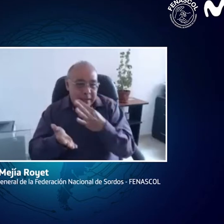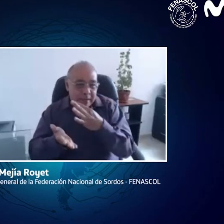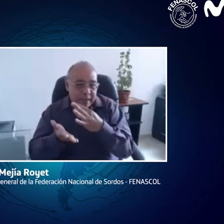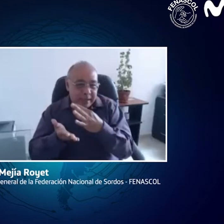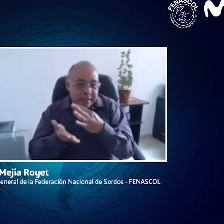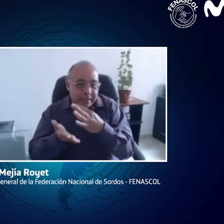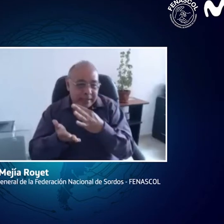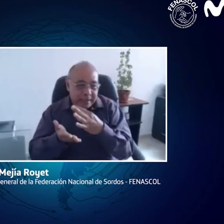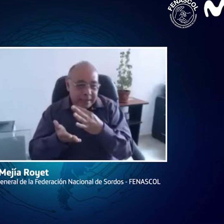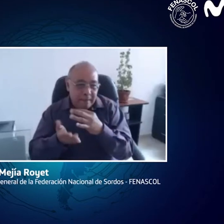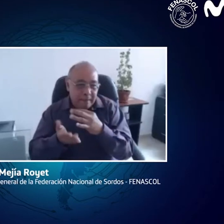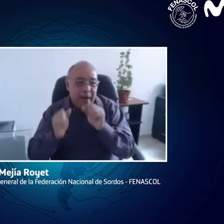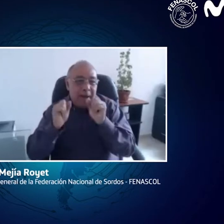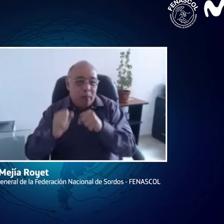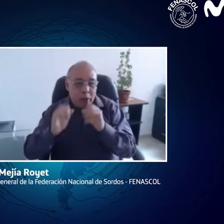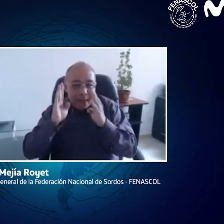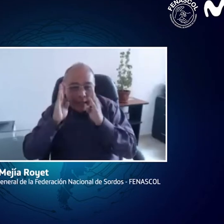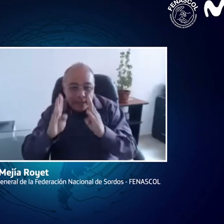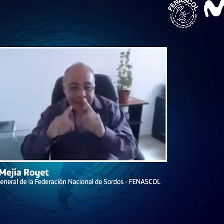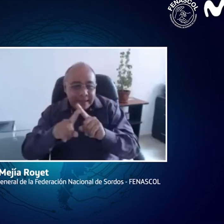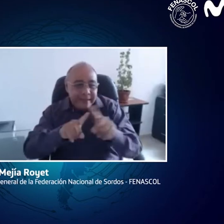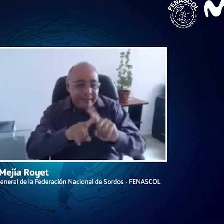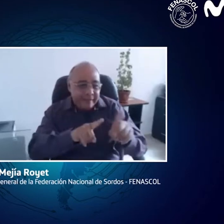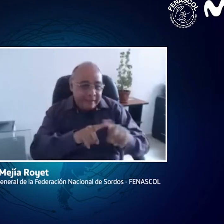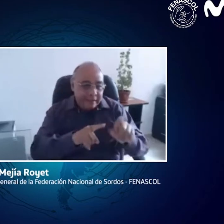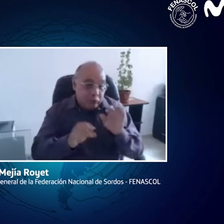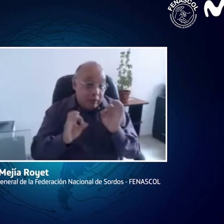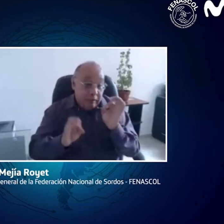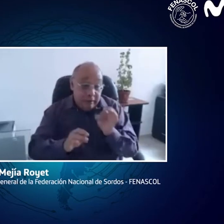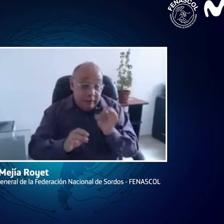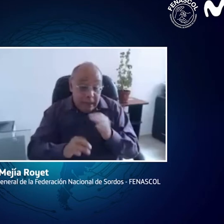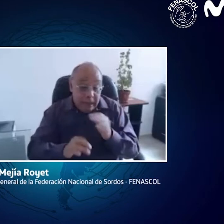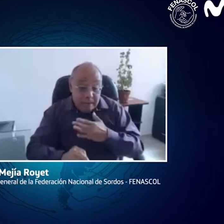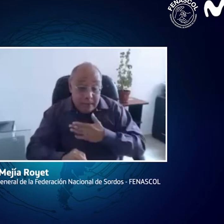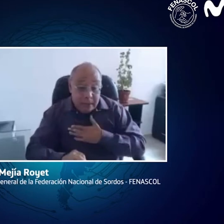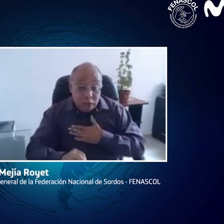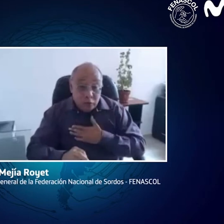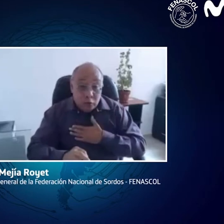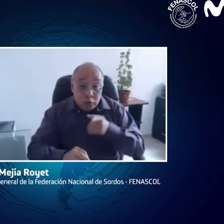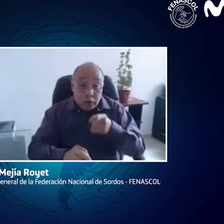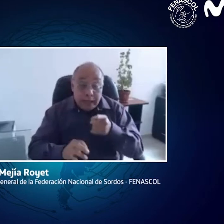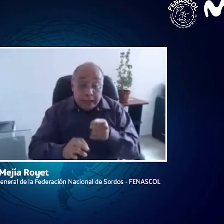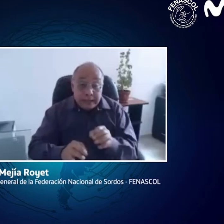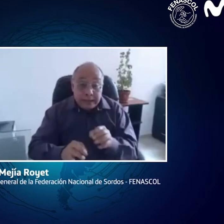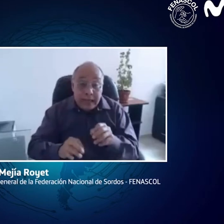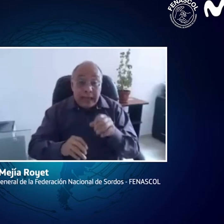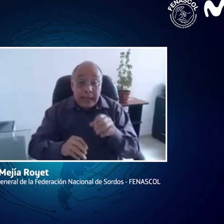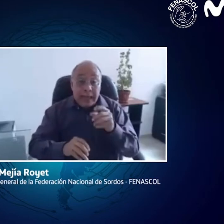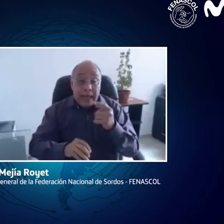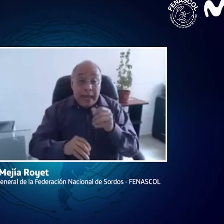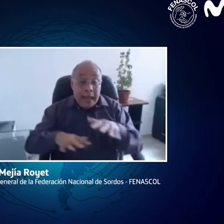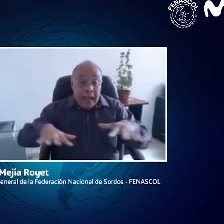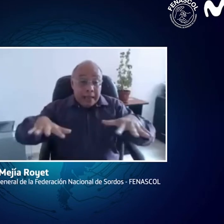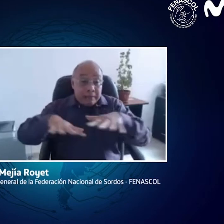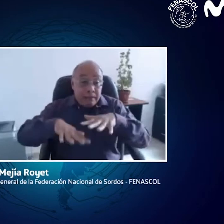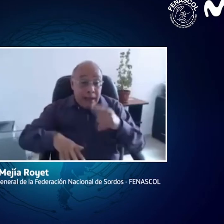servicio de interpretación en línea, que es servir, ¿sí? Esto es para las entidades públicas y privadas